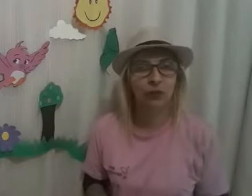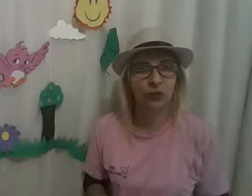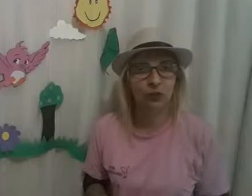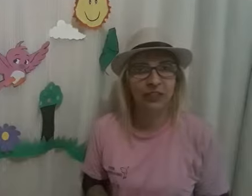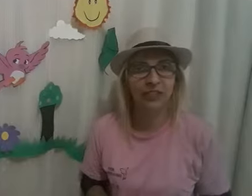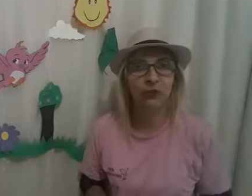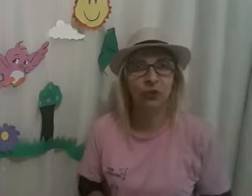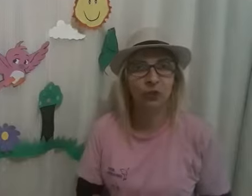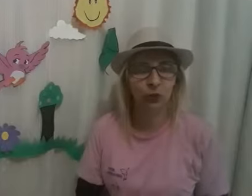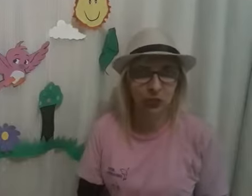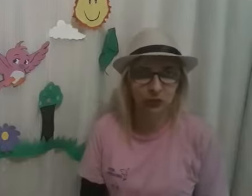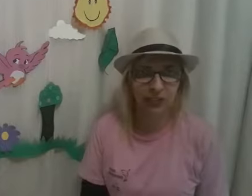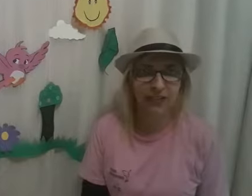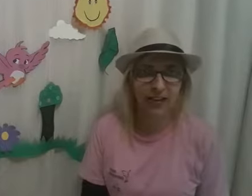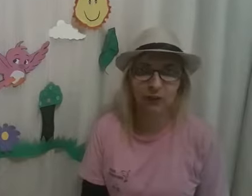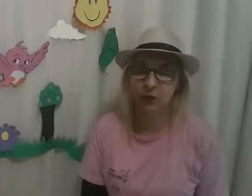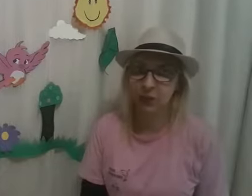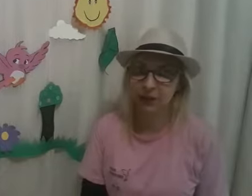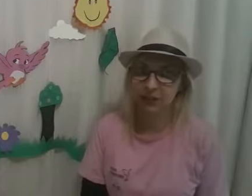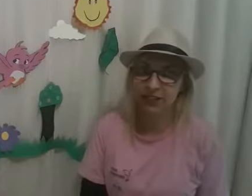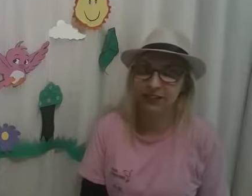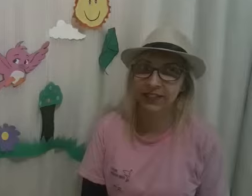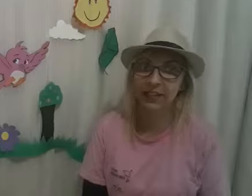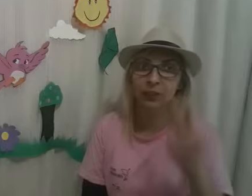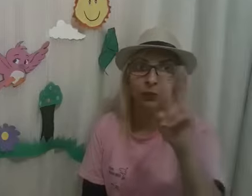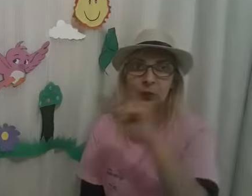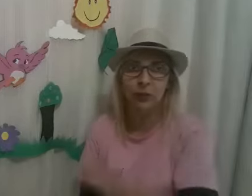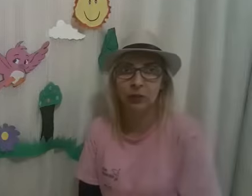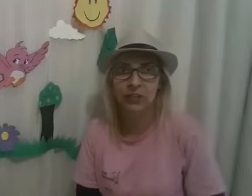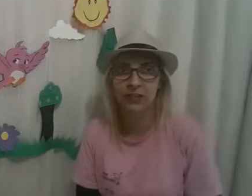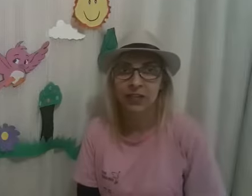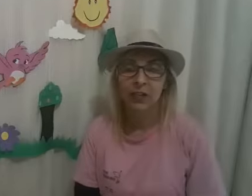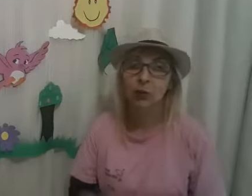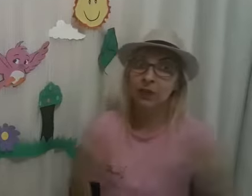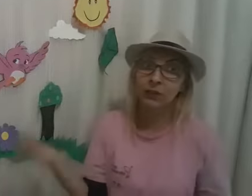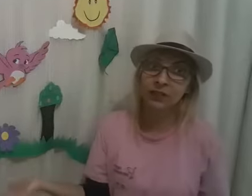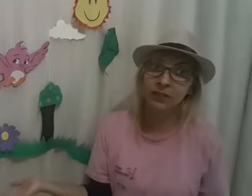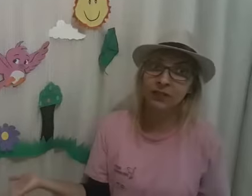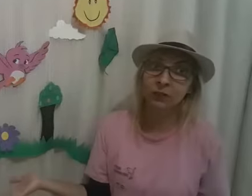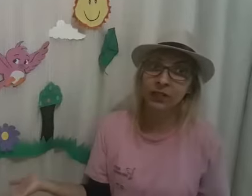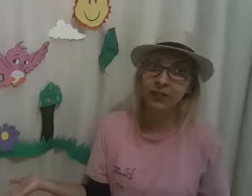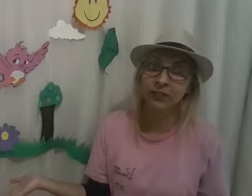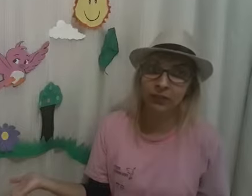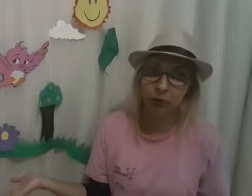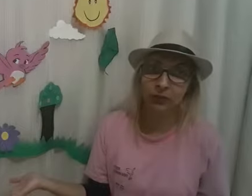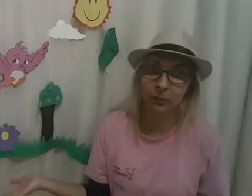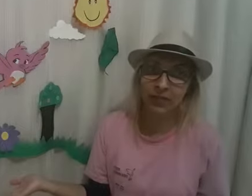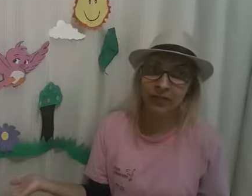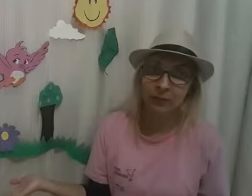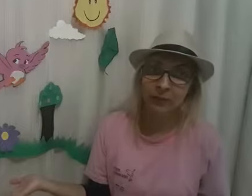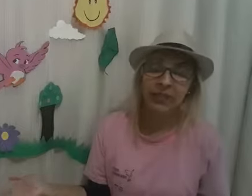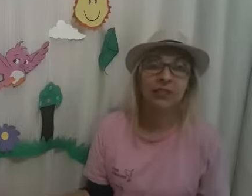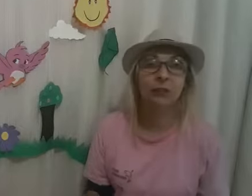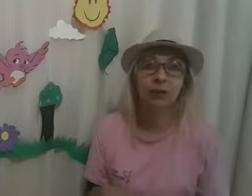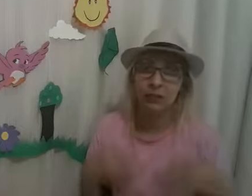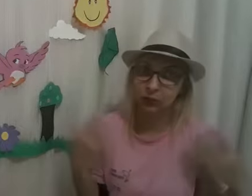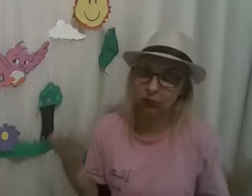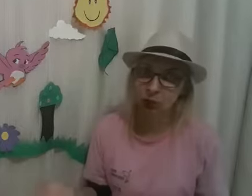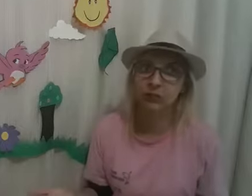professora Juliana, do Instituto Anjos Solidários, do Sei Palavra Cantar, da turma do B2. Como é que vocês estão, crianças e toda a família? Espero que todos